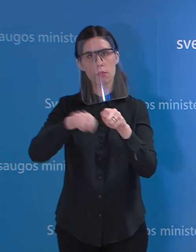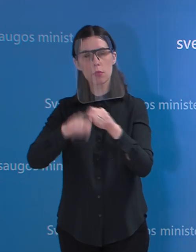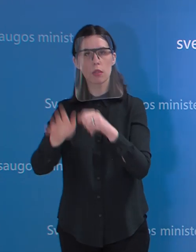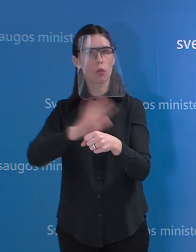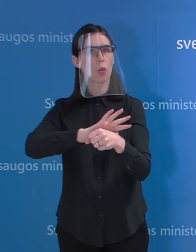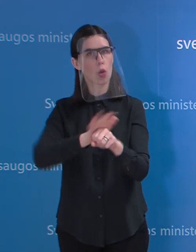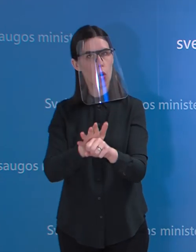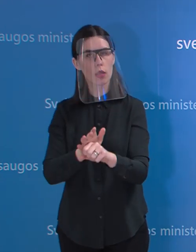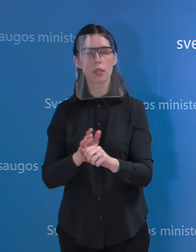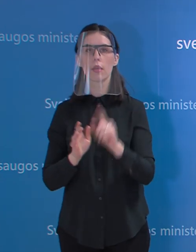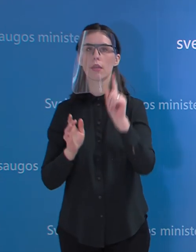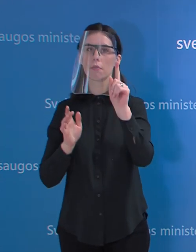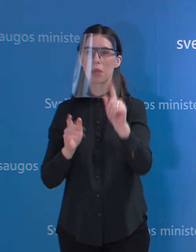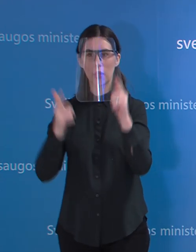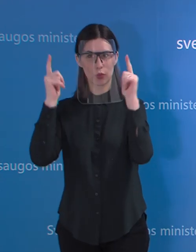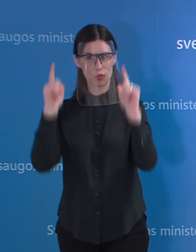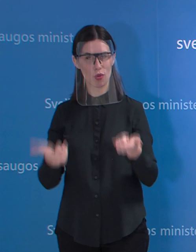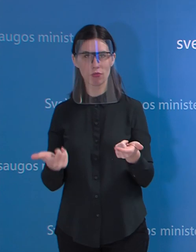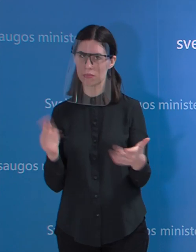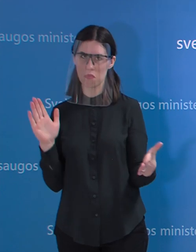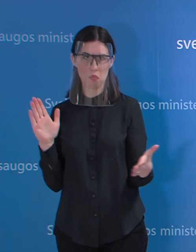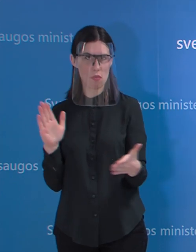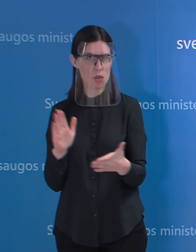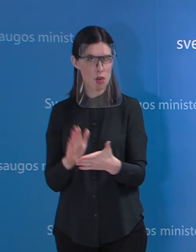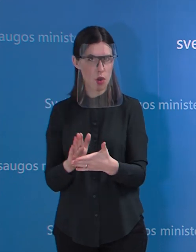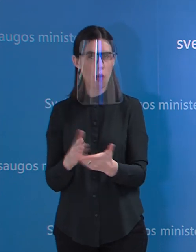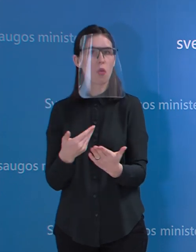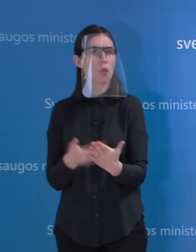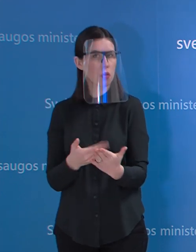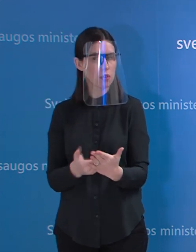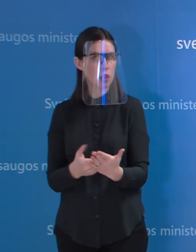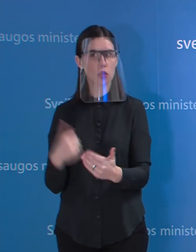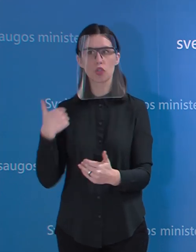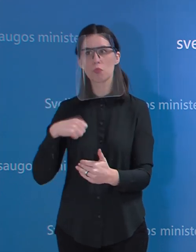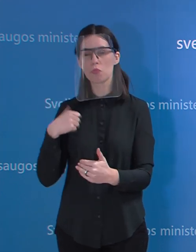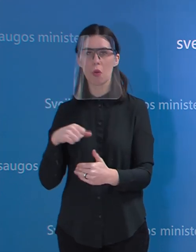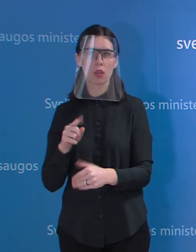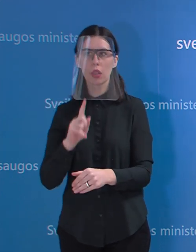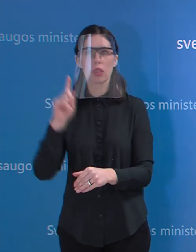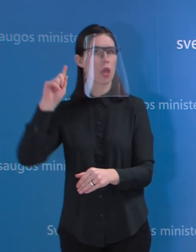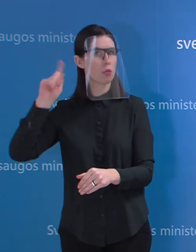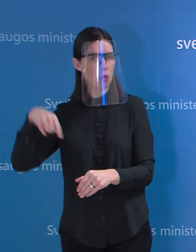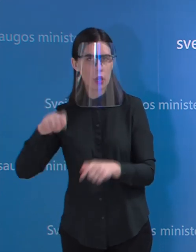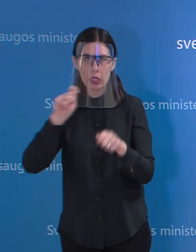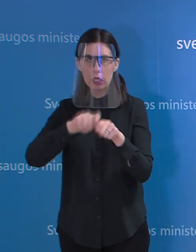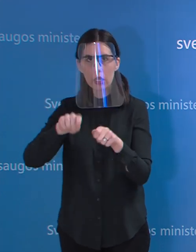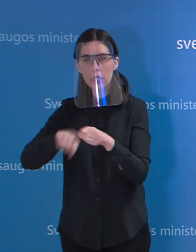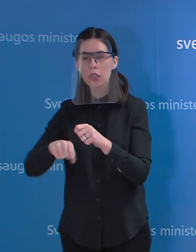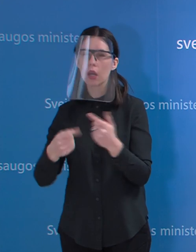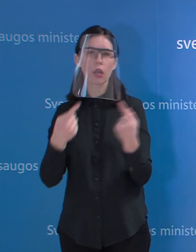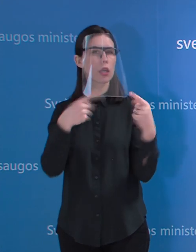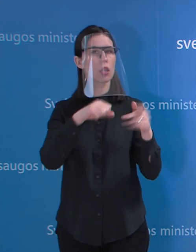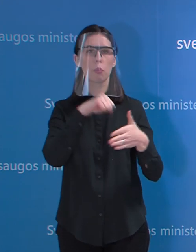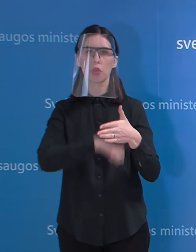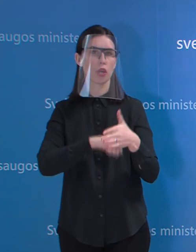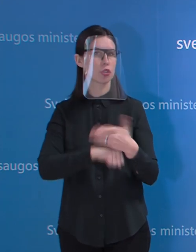per parą skaičius vis dar mažesnis, ar dėl to, kad nėra poreikio, tiek tirti, ar dėl kokių nors kitokių priežasčių. Tai aš į šitą